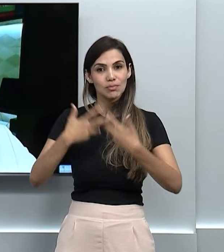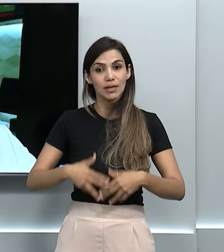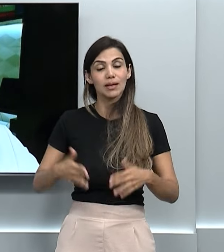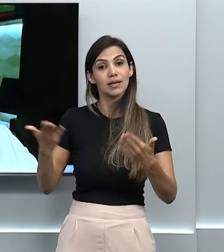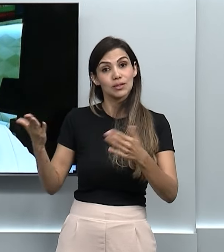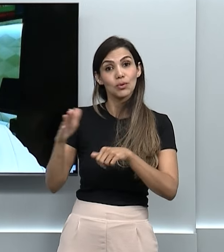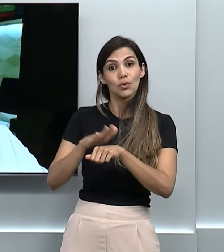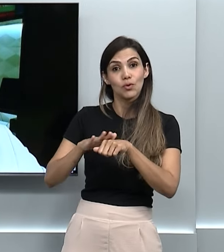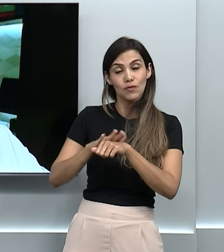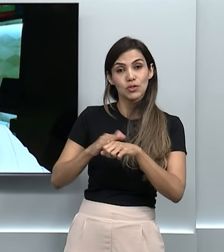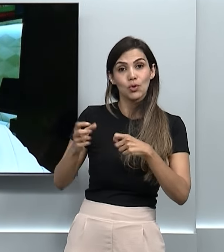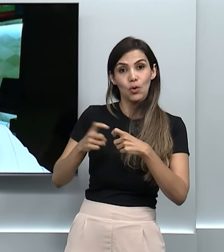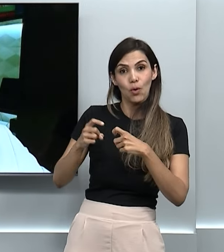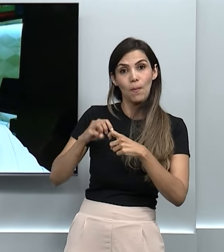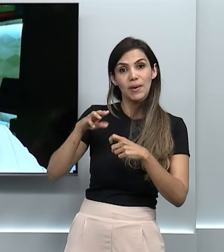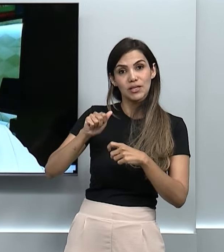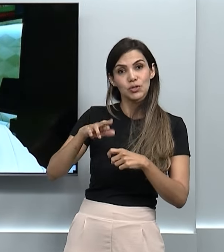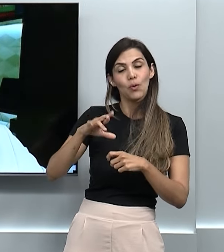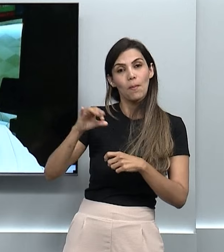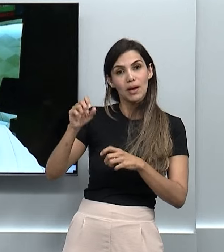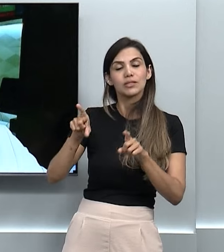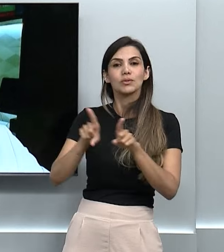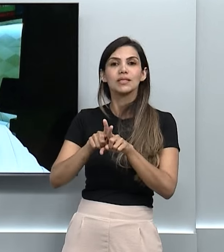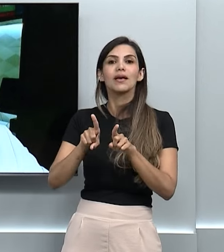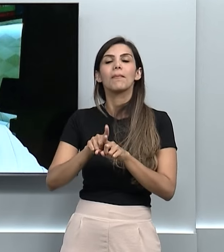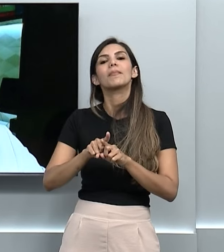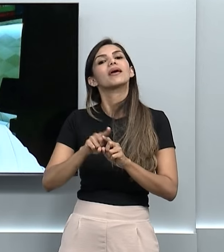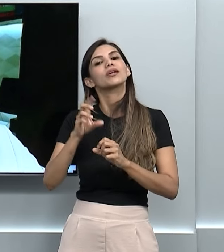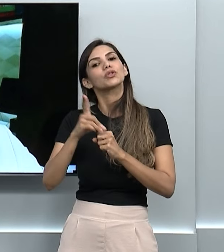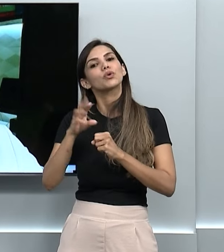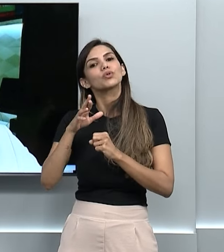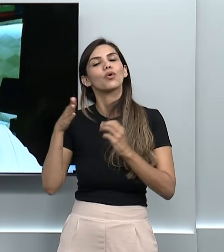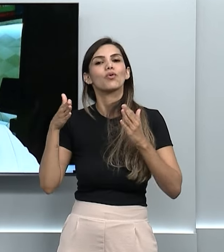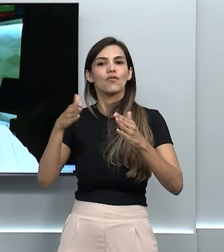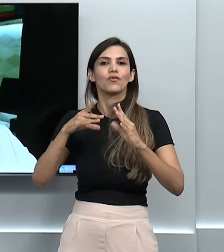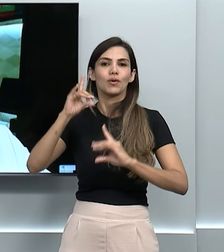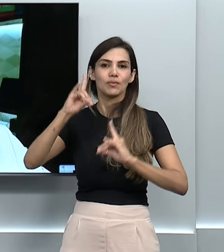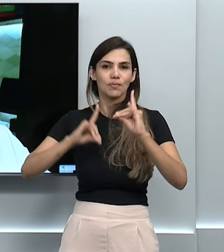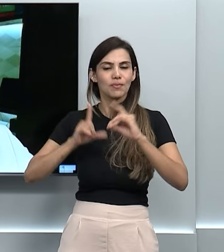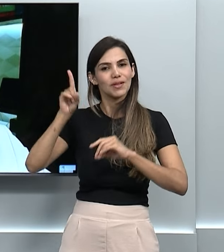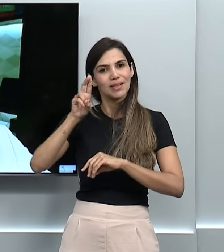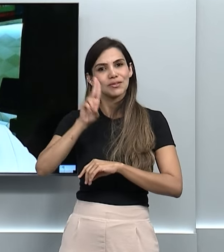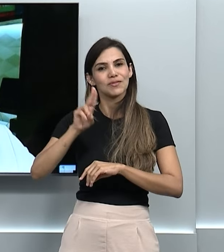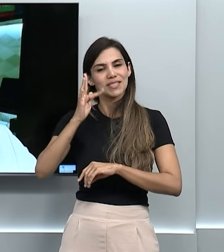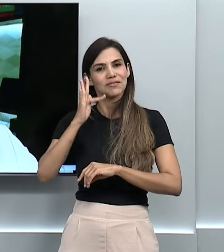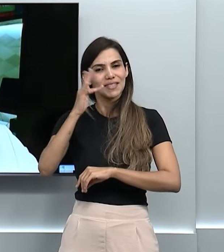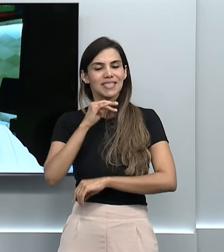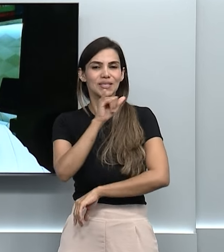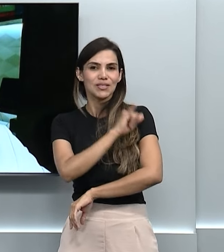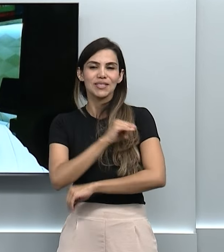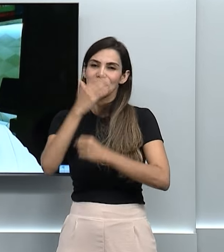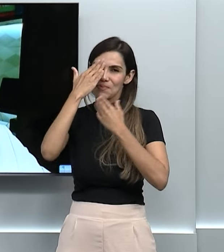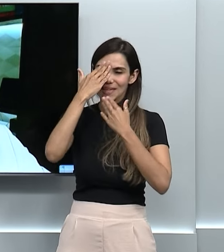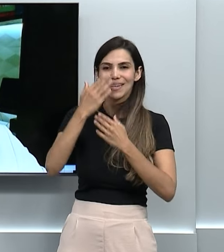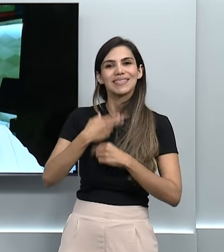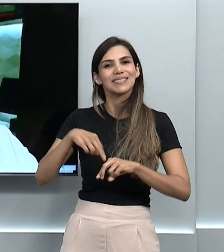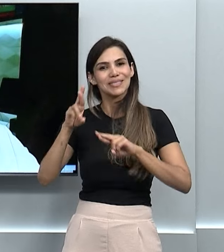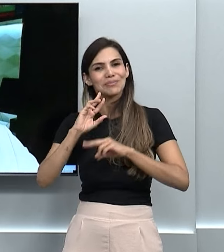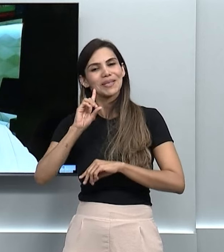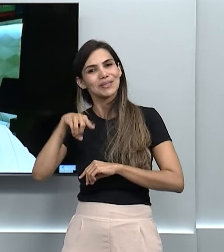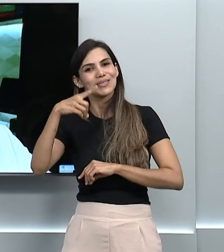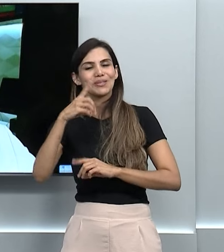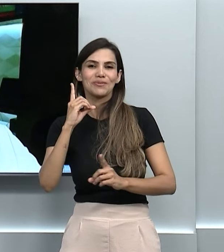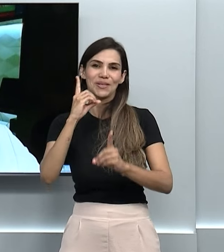que é endocrinologista e doutor em endocrinologia pela Universidade Federal do Rio de Janeiro. Muito obrigada. Espero que a gente converse em outros momentos sobre